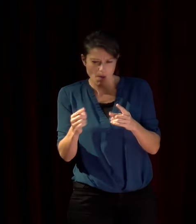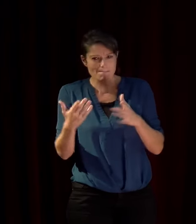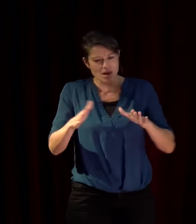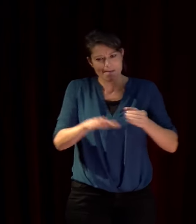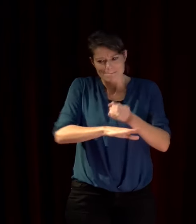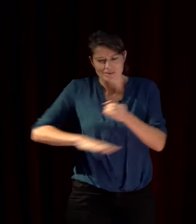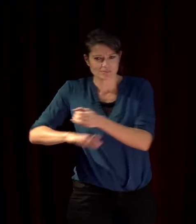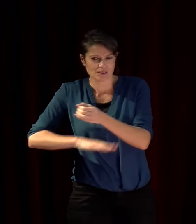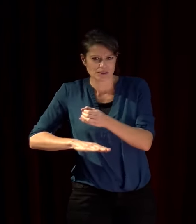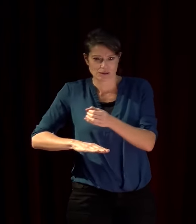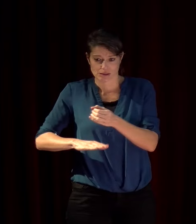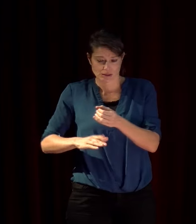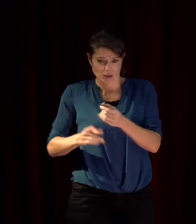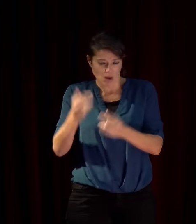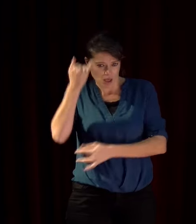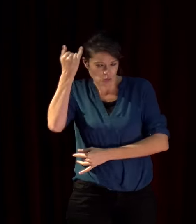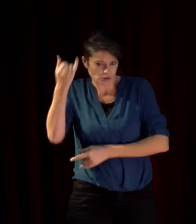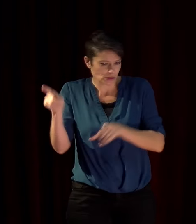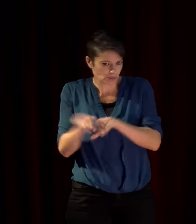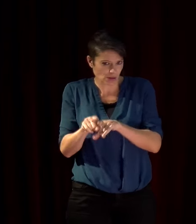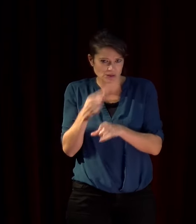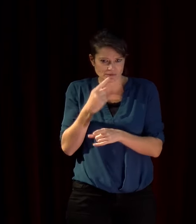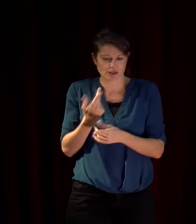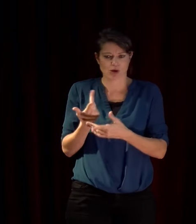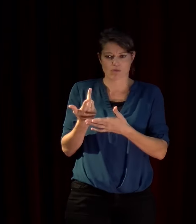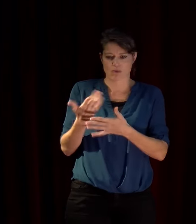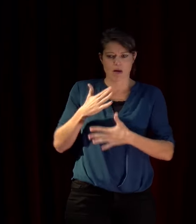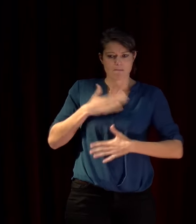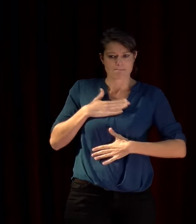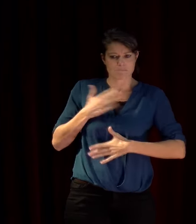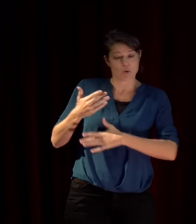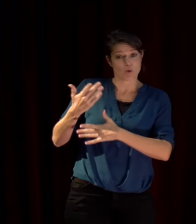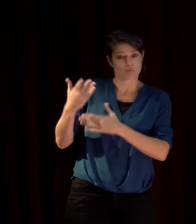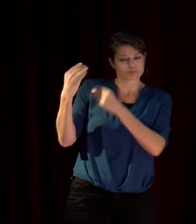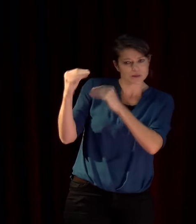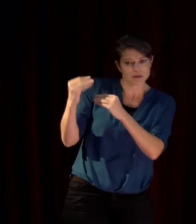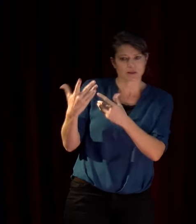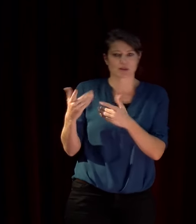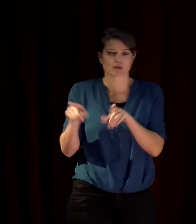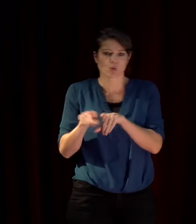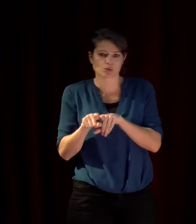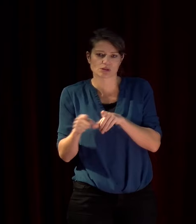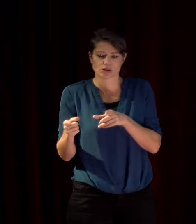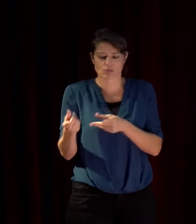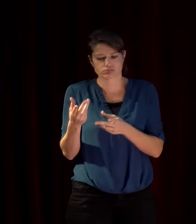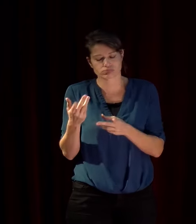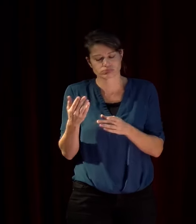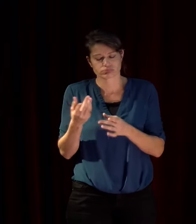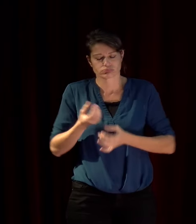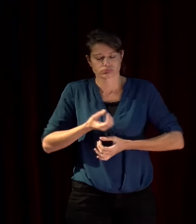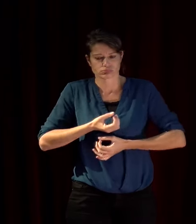le nativisme c'est à dire la crainte de l'immigration l'autoritarisme le populisme les